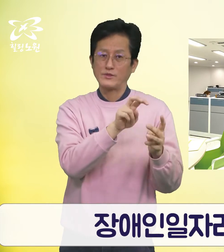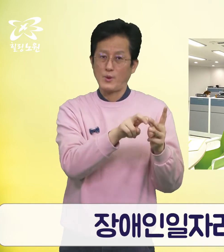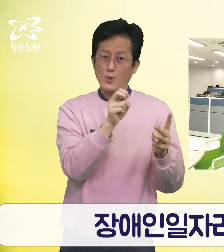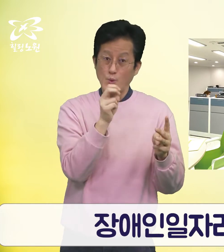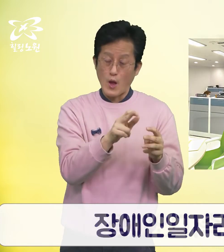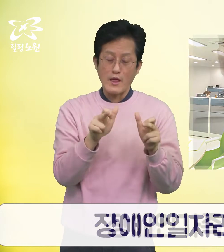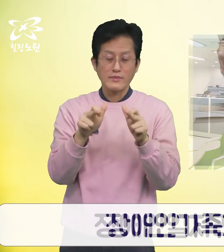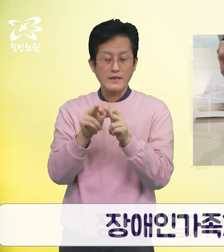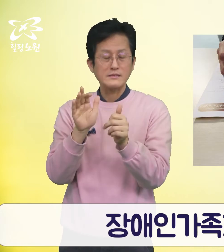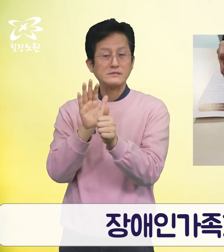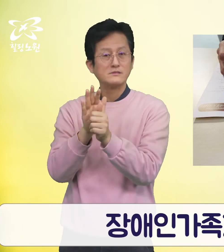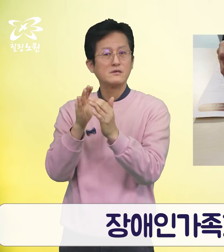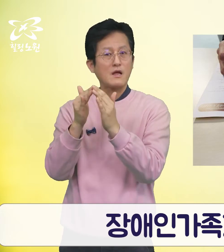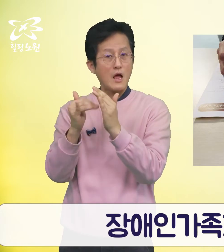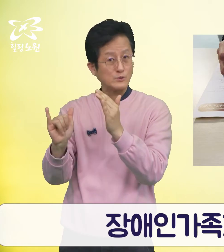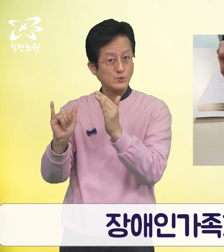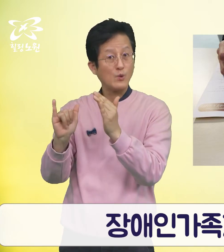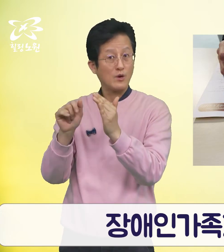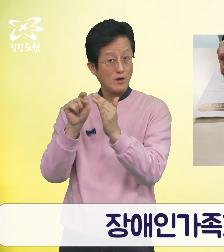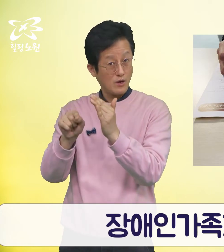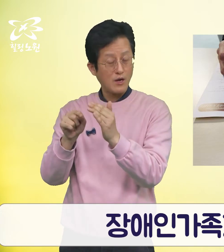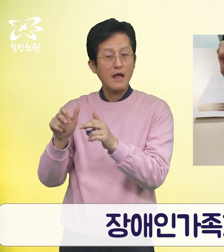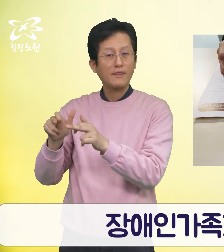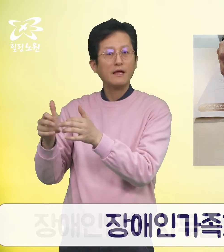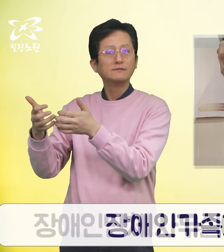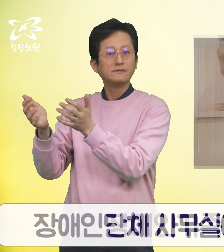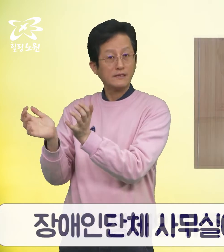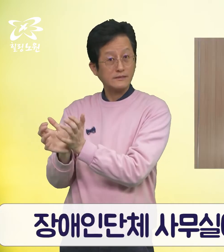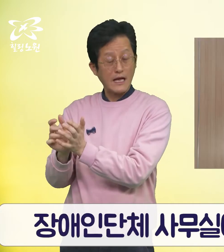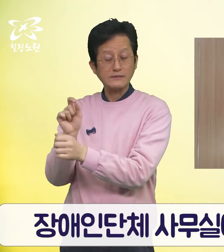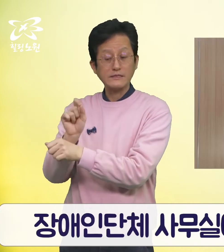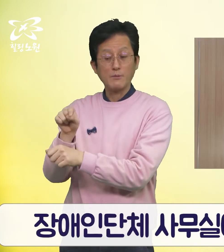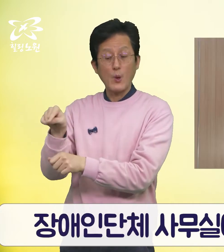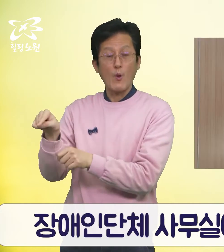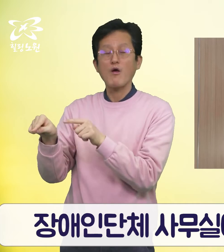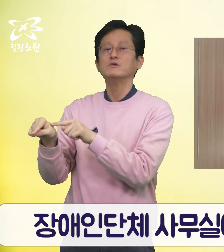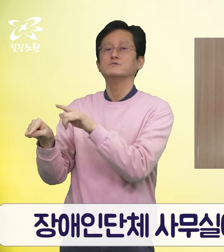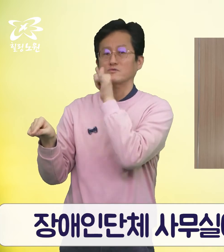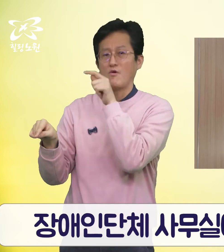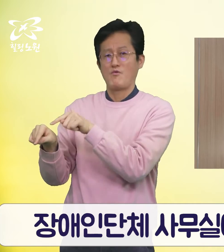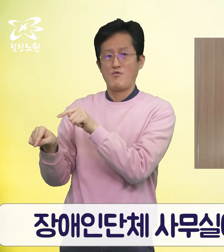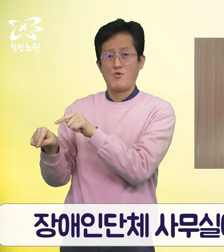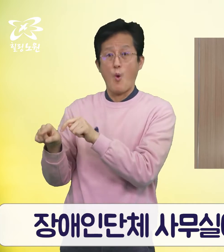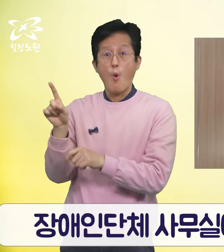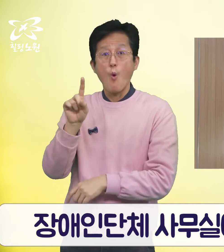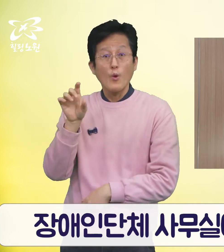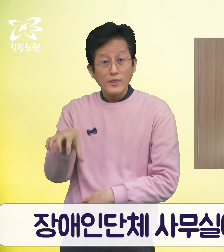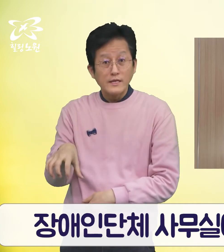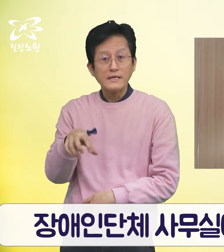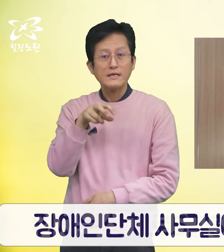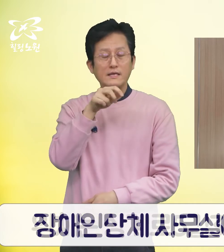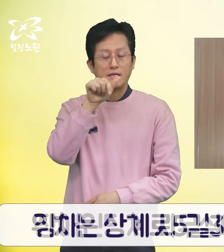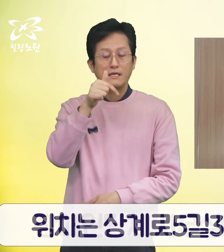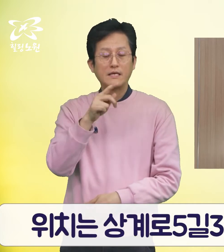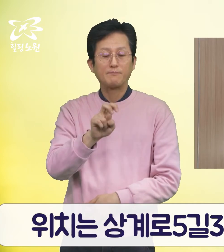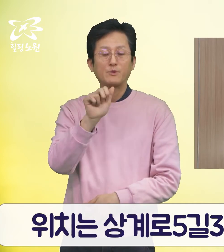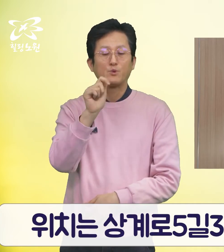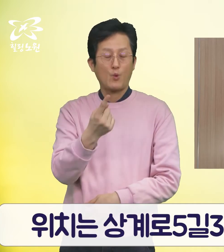장애인일자리지원센터, 장애인가족지원센터, 장애인단체사무실이 상주에 있으며 위치는